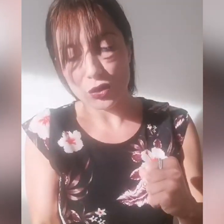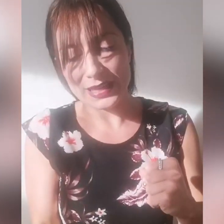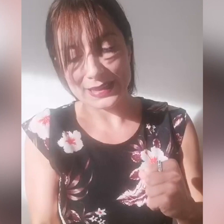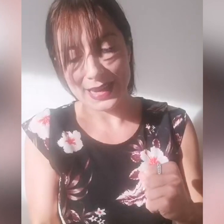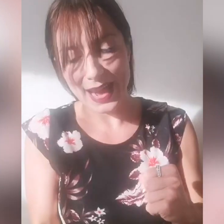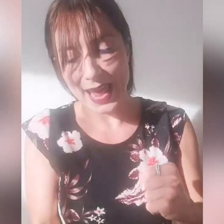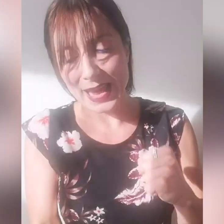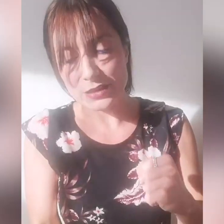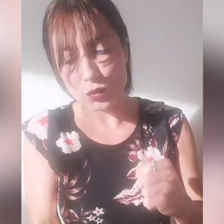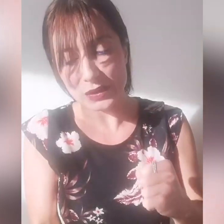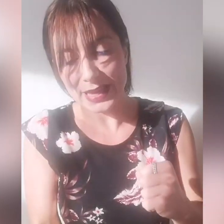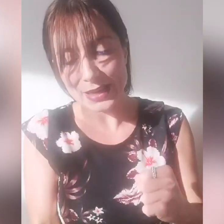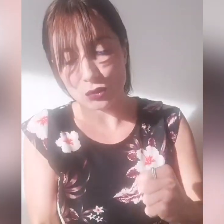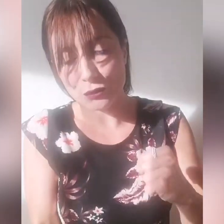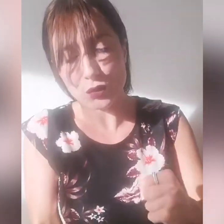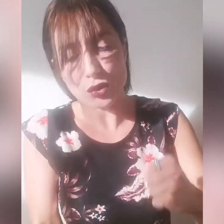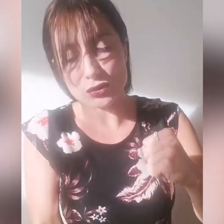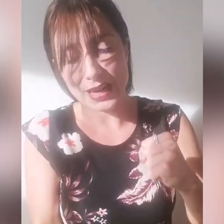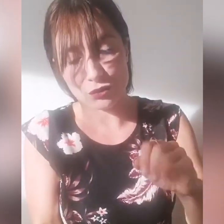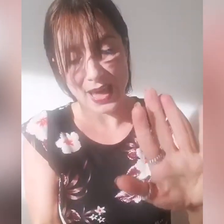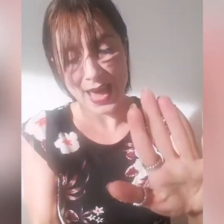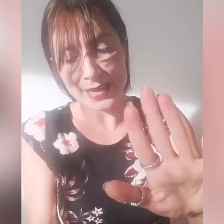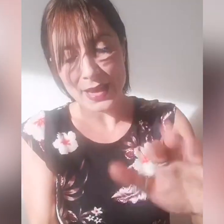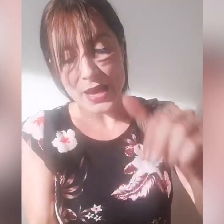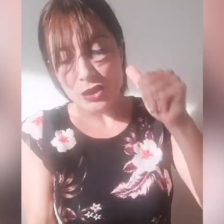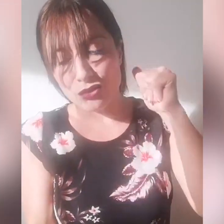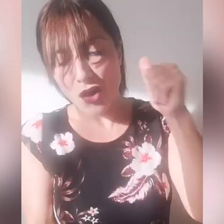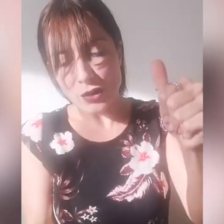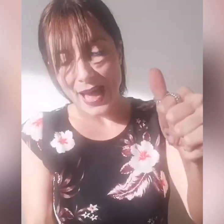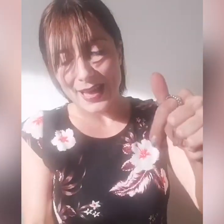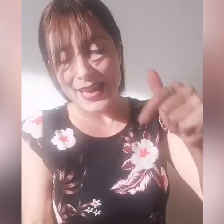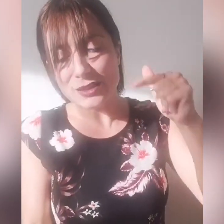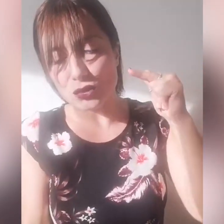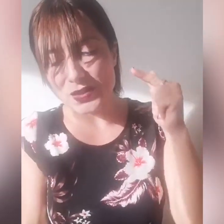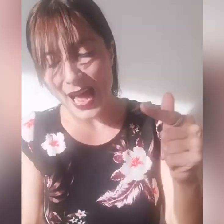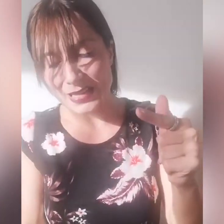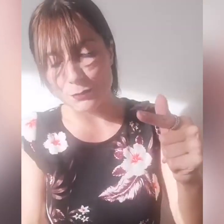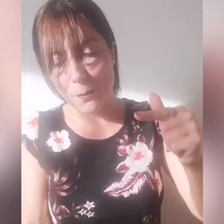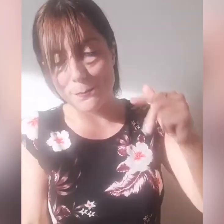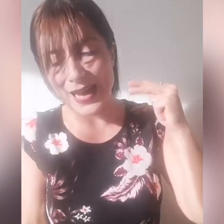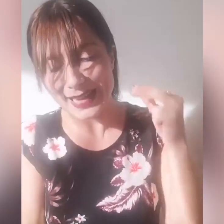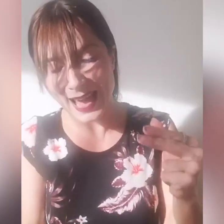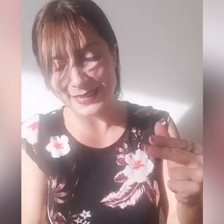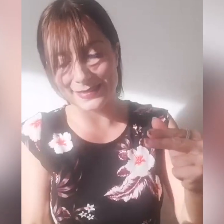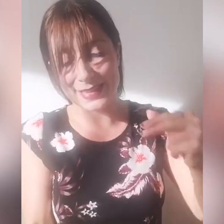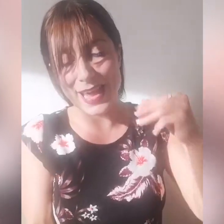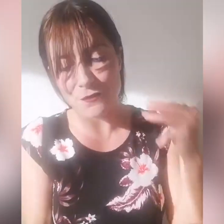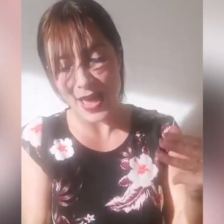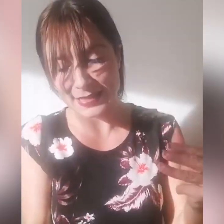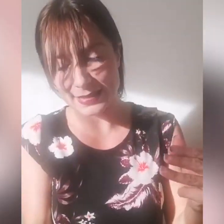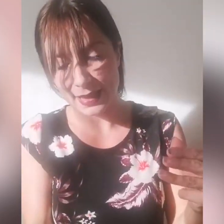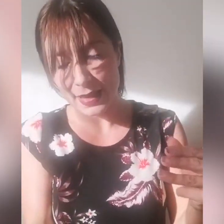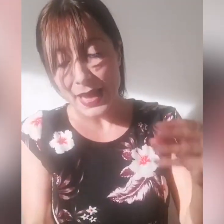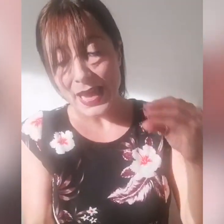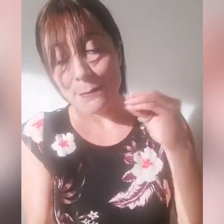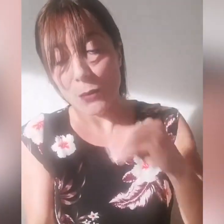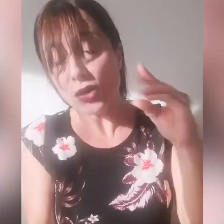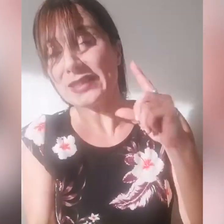'ordine del re e il suo decreto, ci furono tre giudei, gioia, entusiasmo, banchetti e feste. E molte